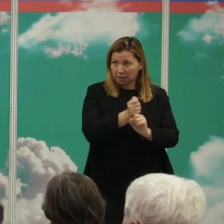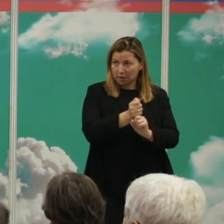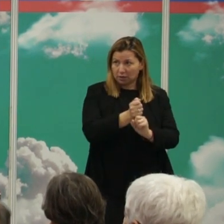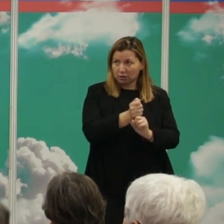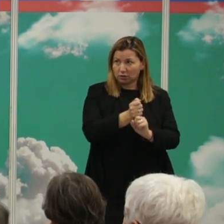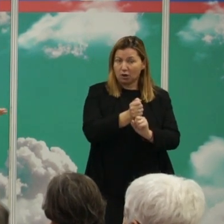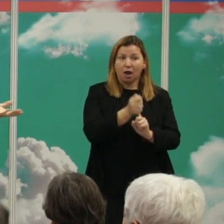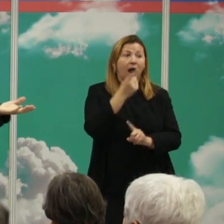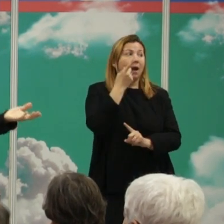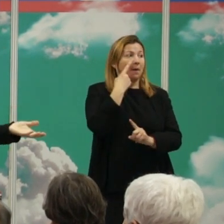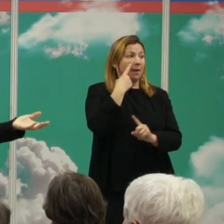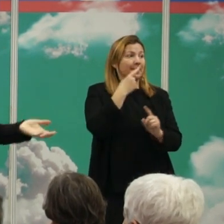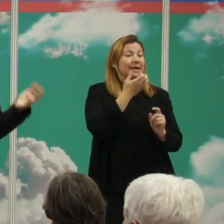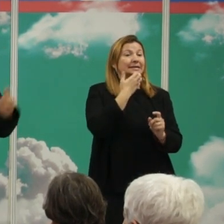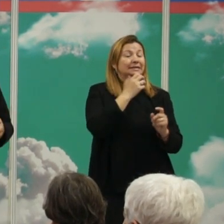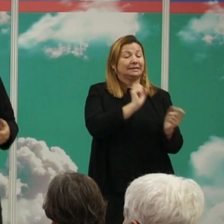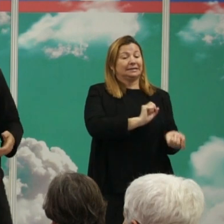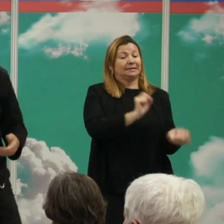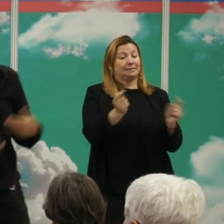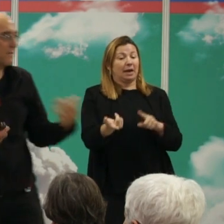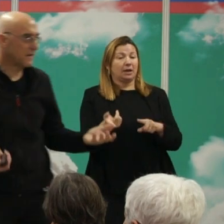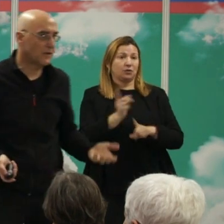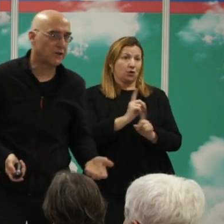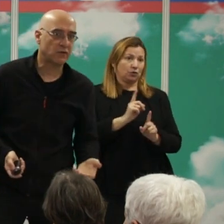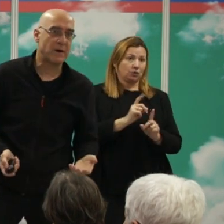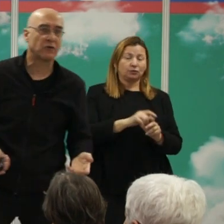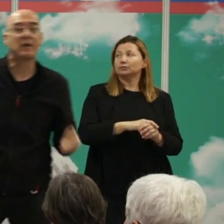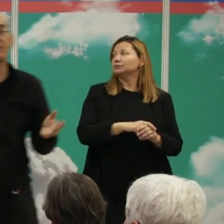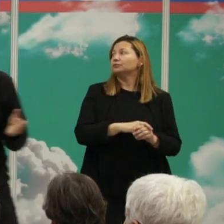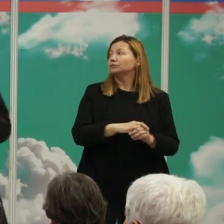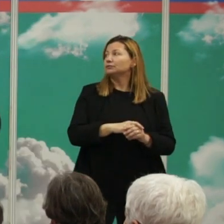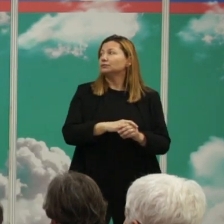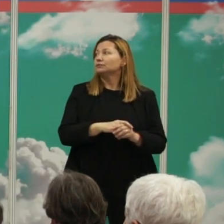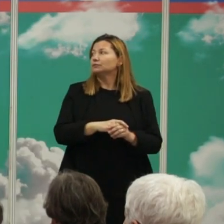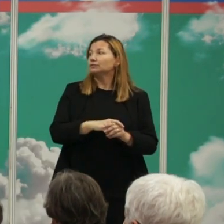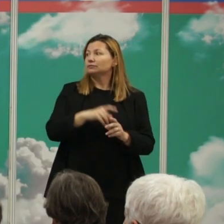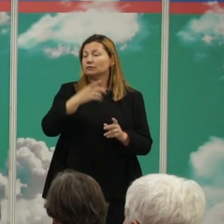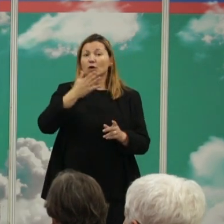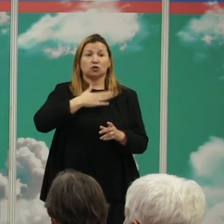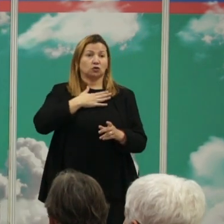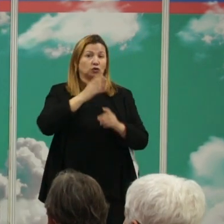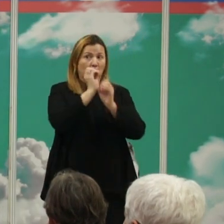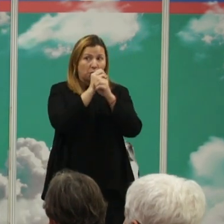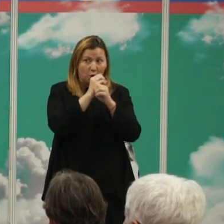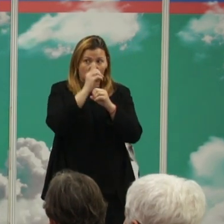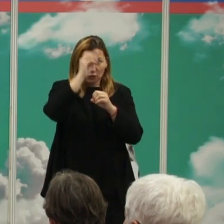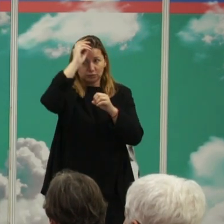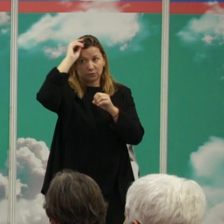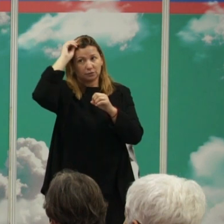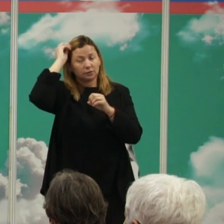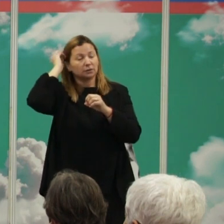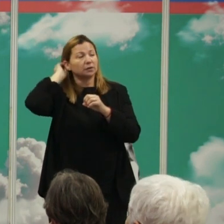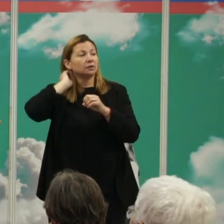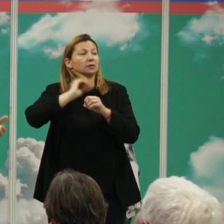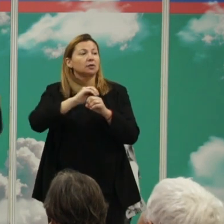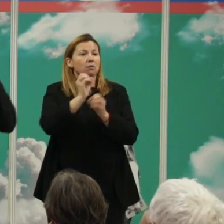a ver si se parece o no se parece a la que realmente manifiestan los seres humanos entonces ahora nosotros que somos biólogos eminentemente biólogos